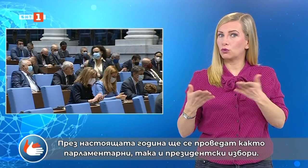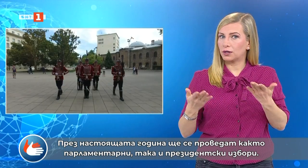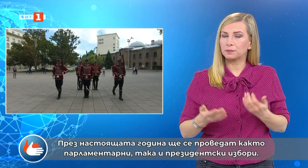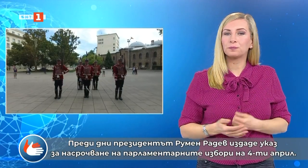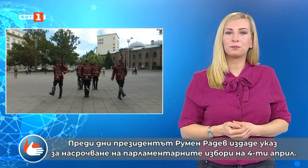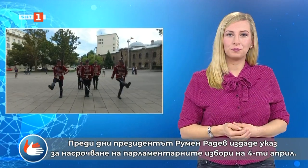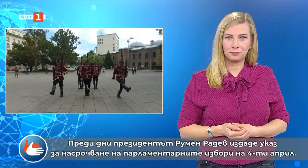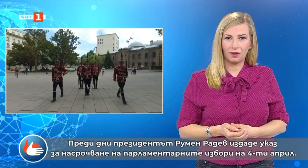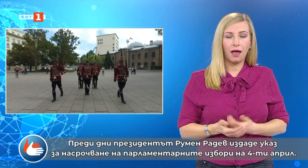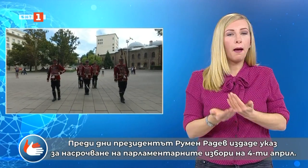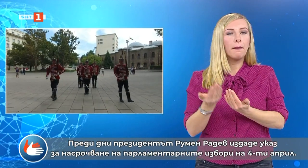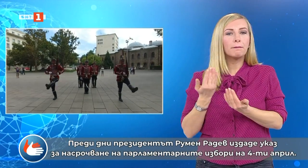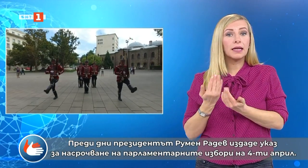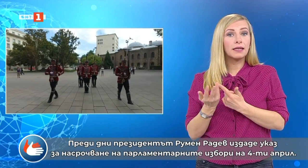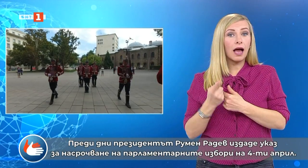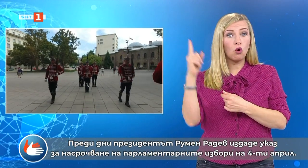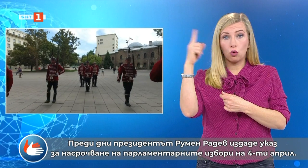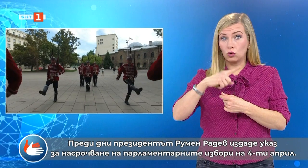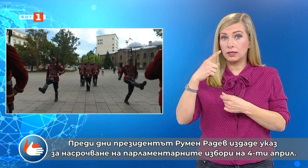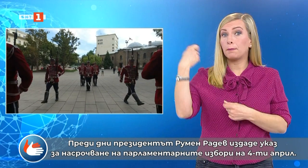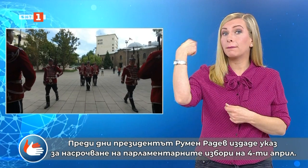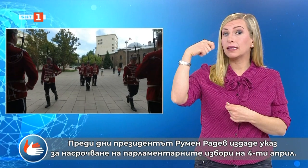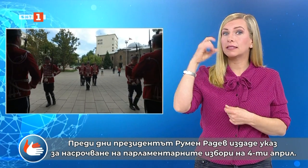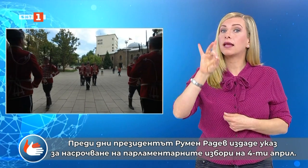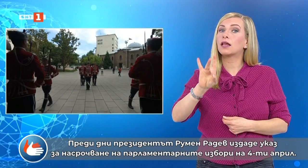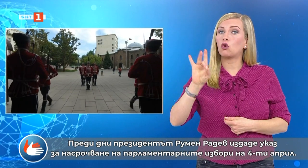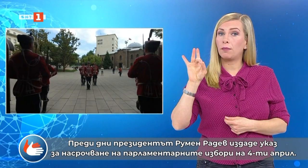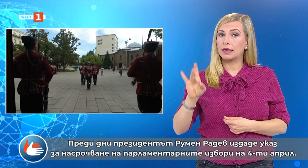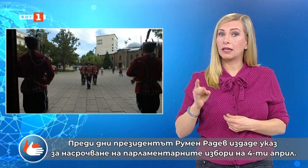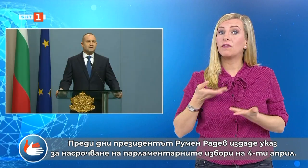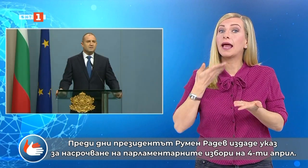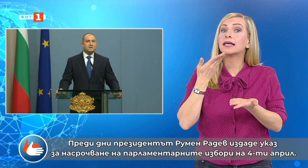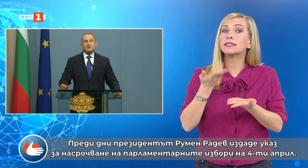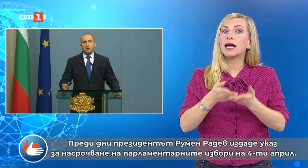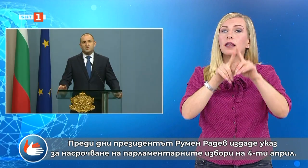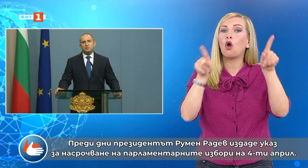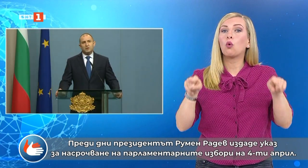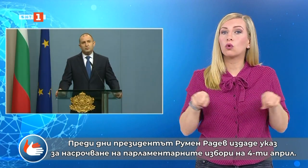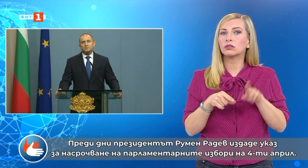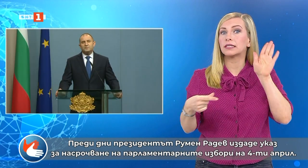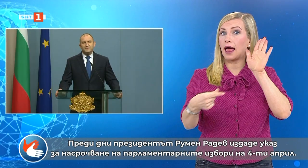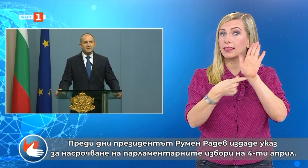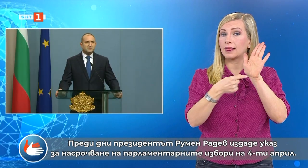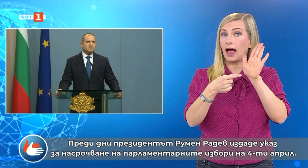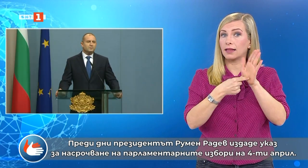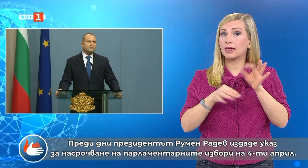Преди дни президентът Румен Радев издаде указ за насрочване на парламентарните избори на 4 април.